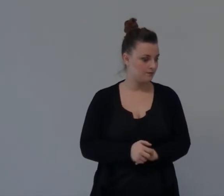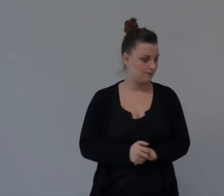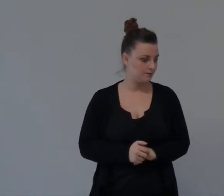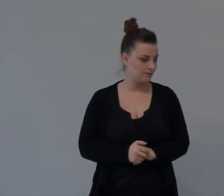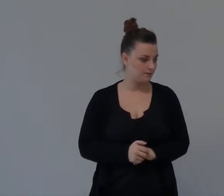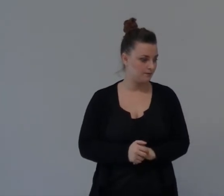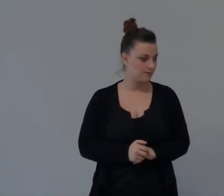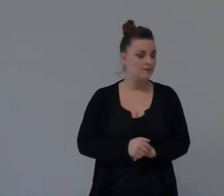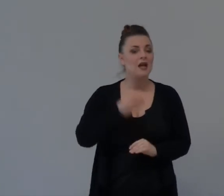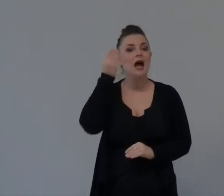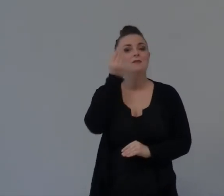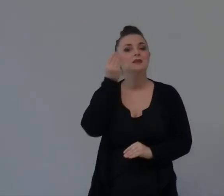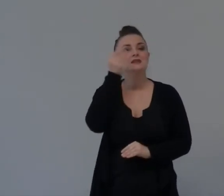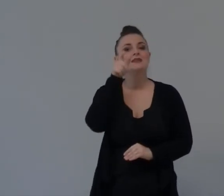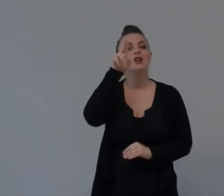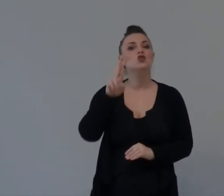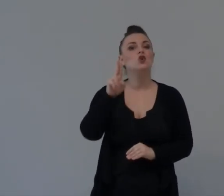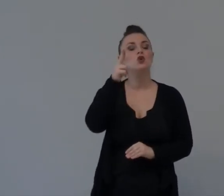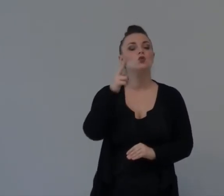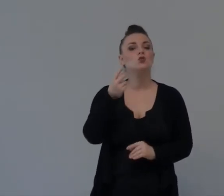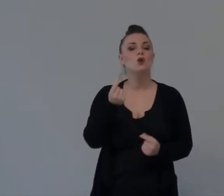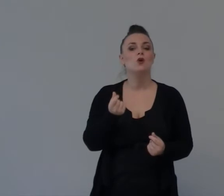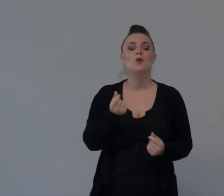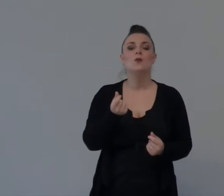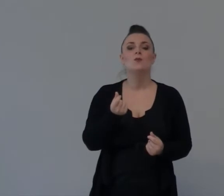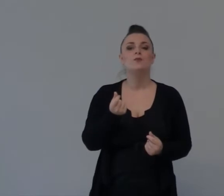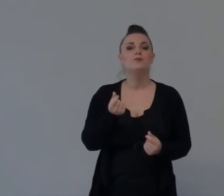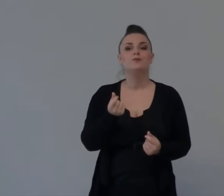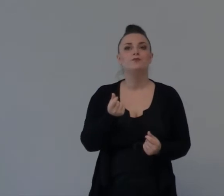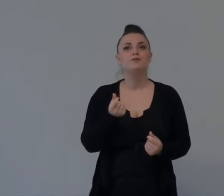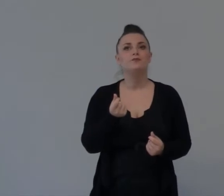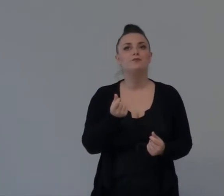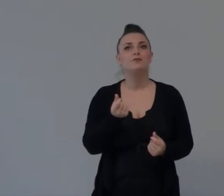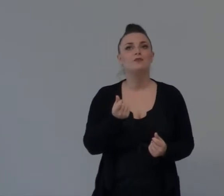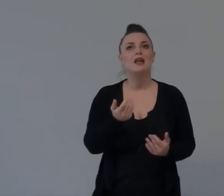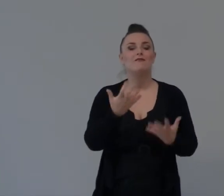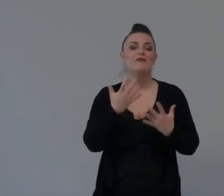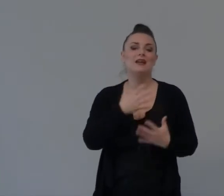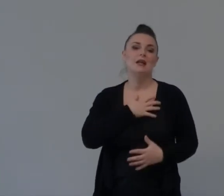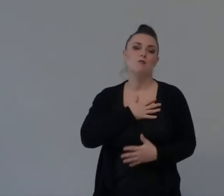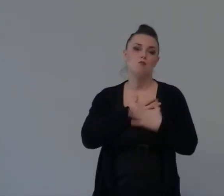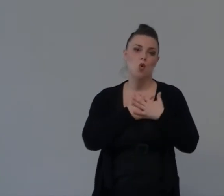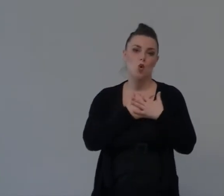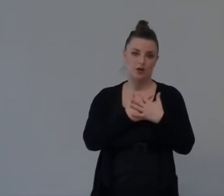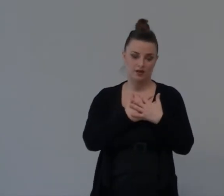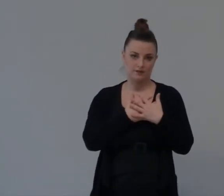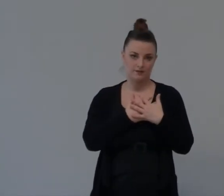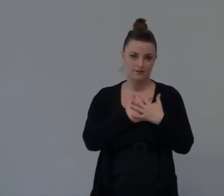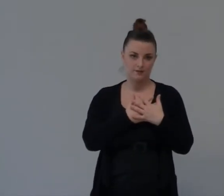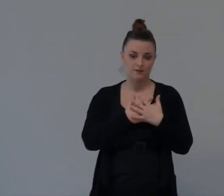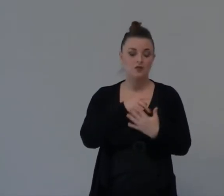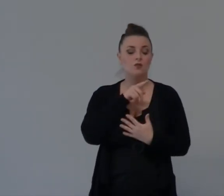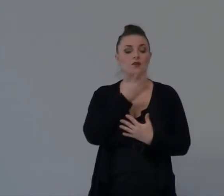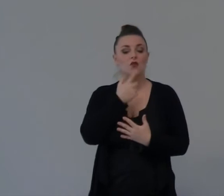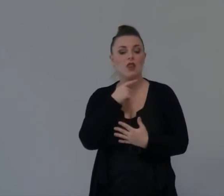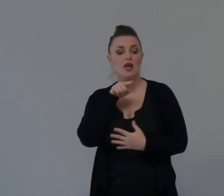Stirpe Di E Dice Perché Sia mia moglie Per farvi Vivere Il nome Del